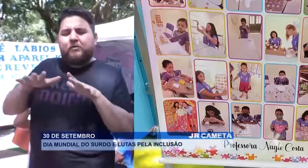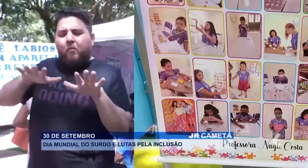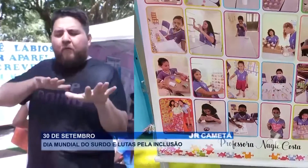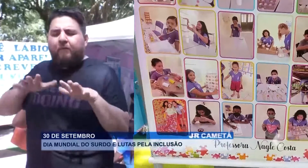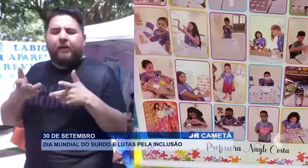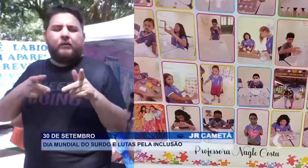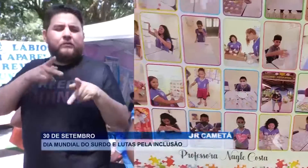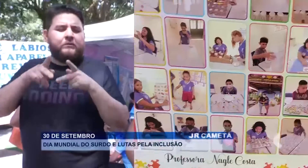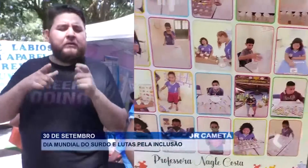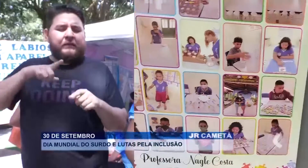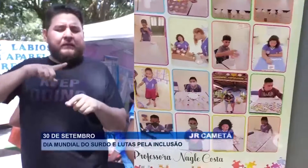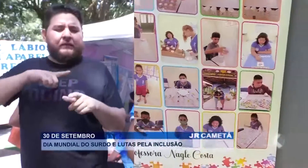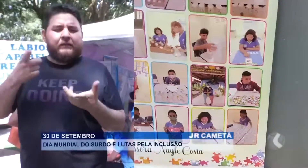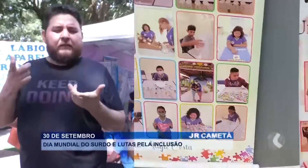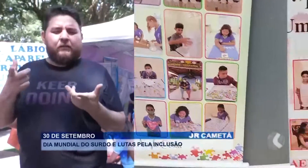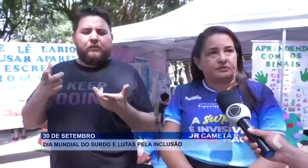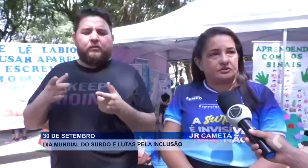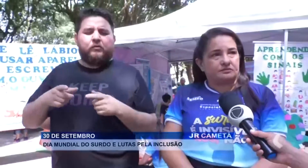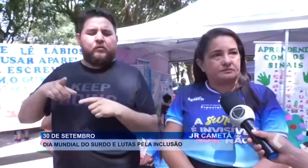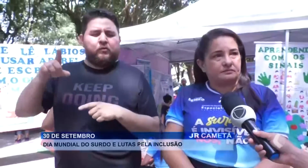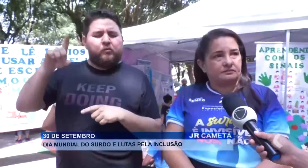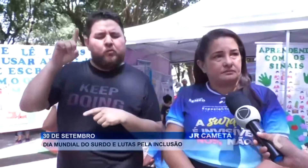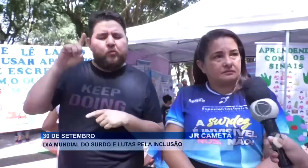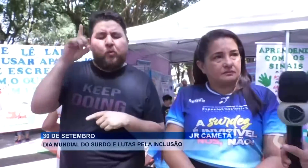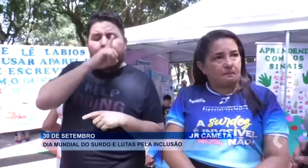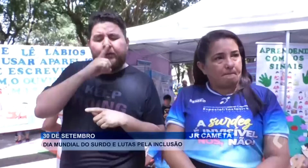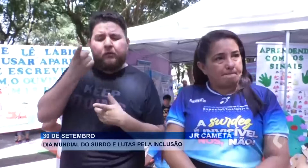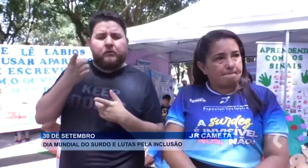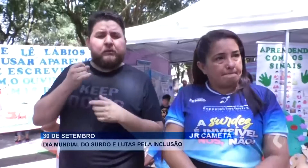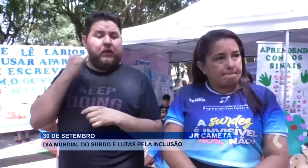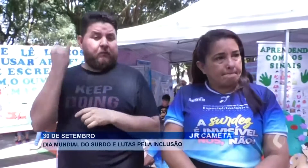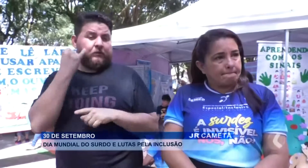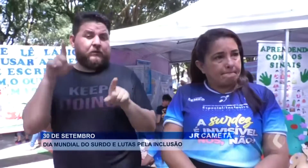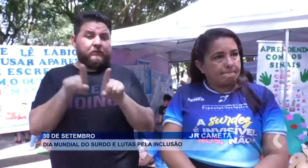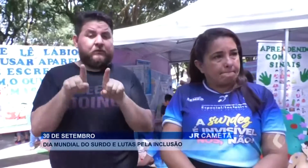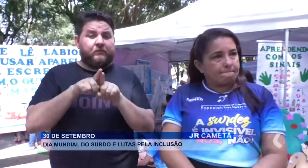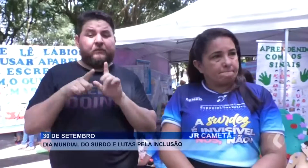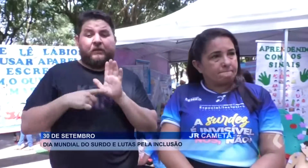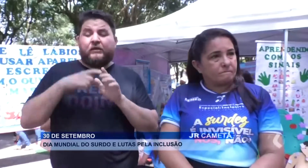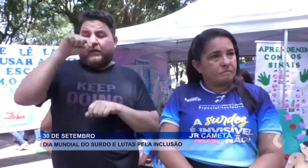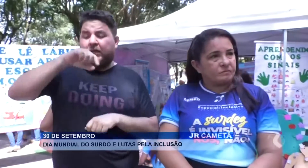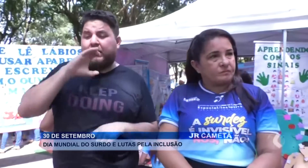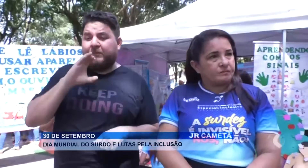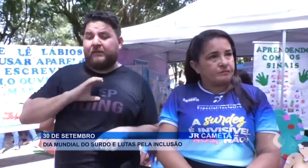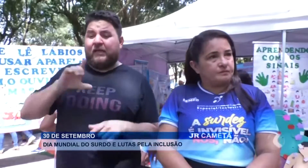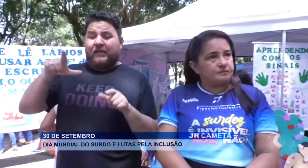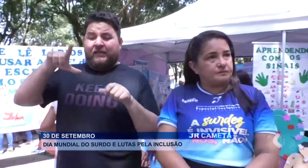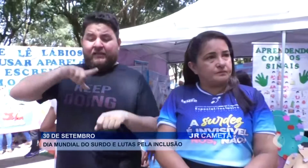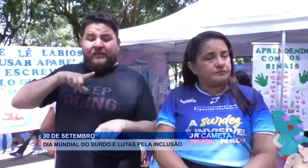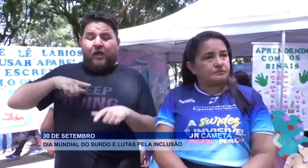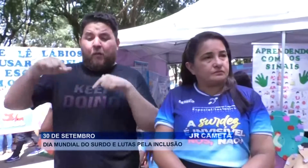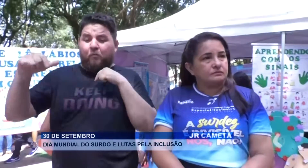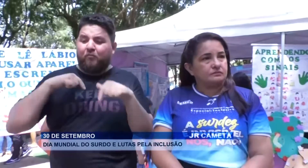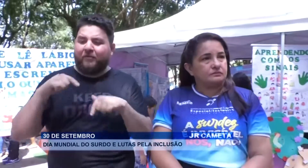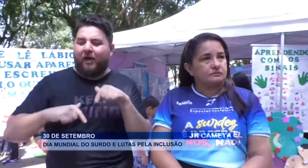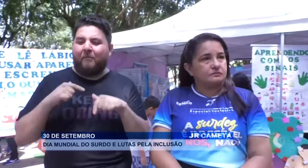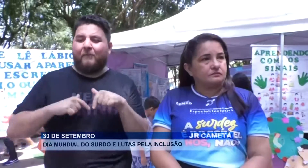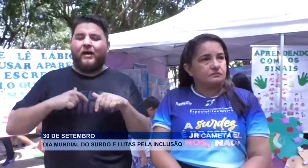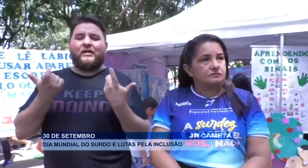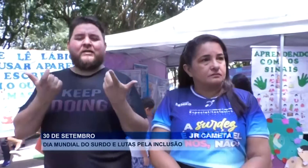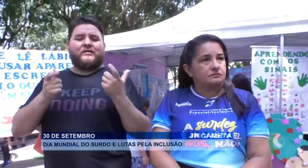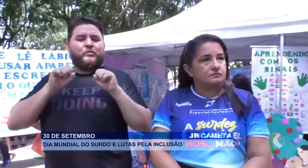que tem todos os domingos. É importante também ressaltar que Cametá tem um trabalho específico na área